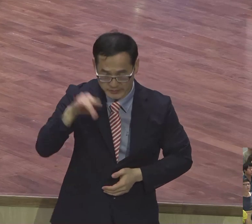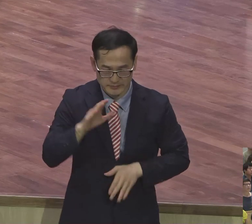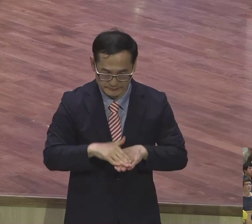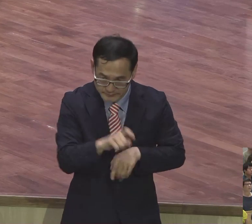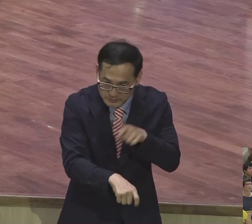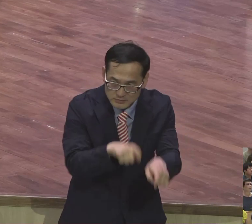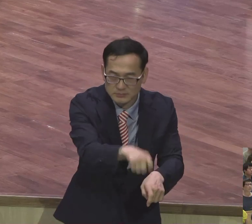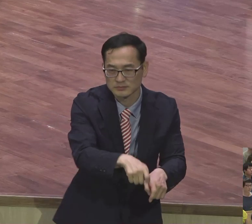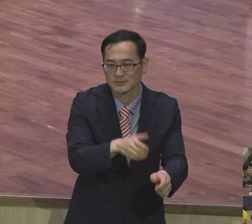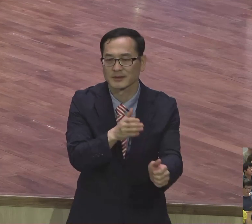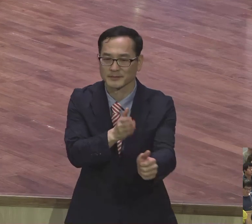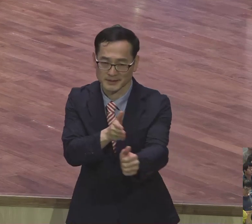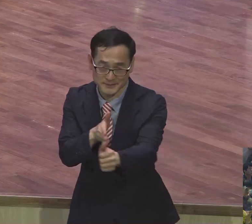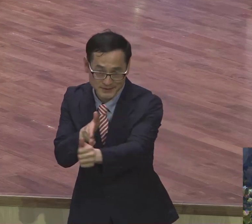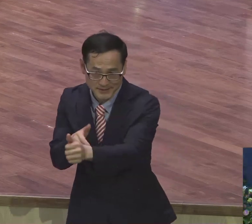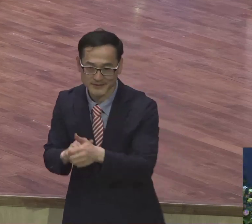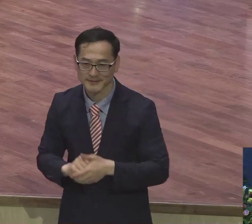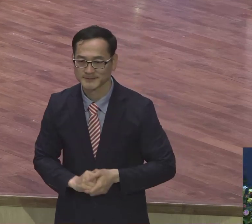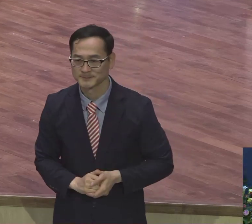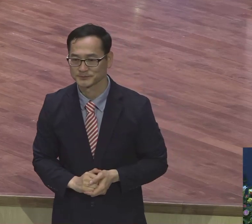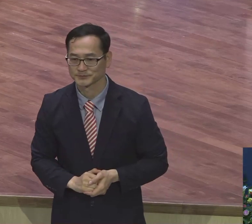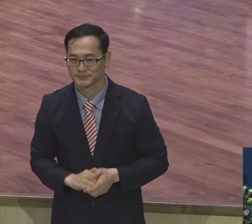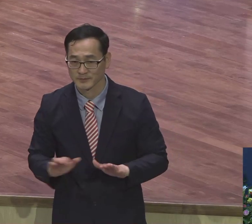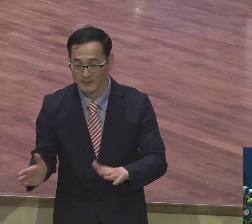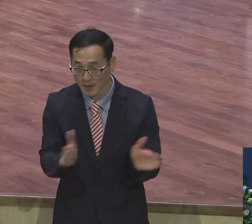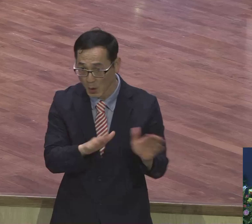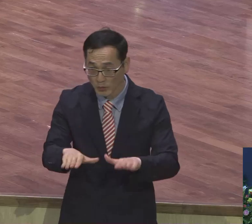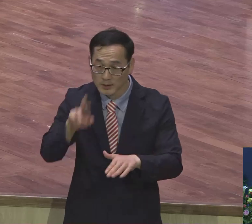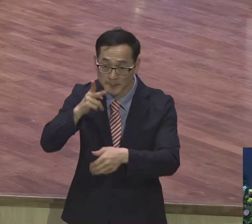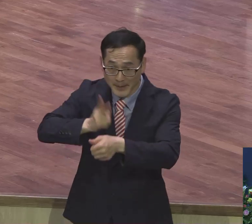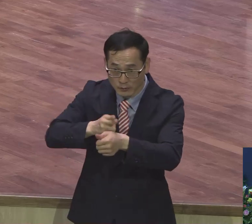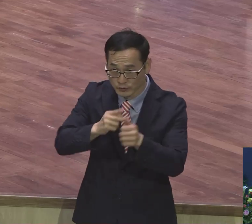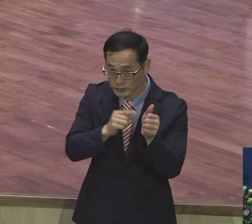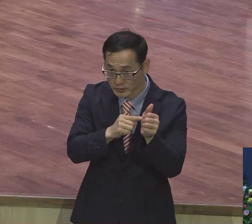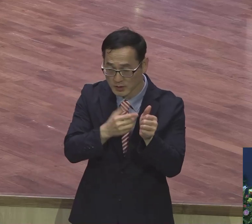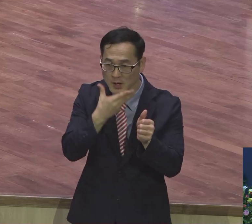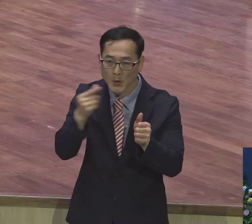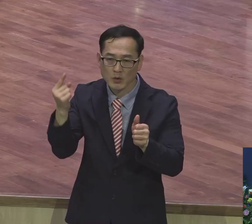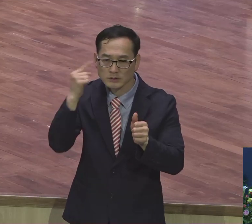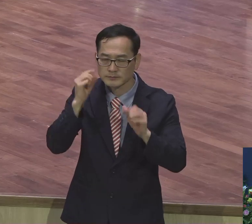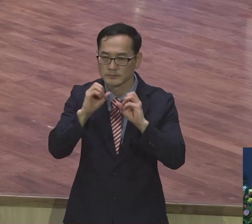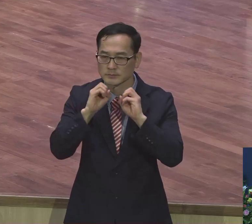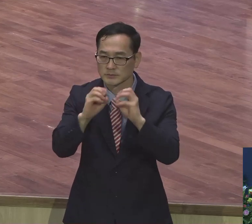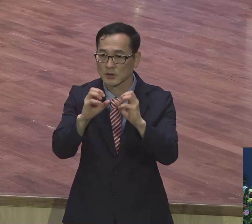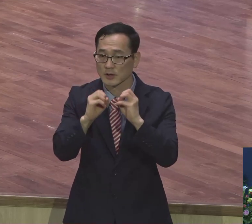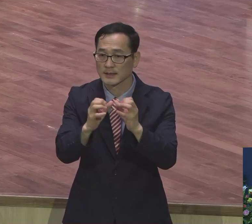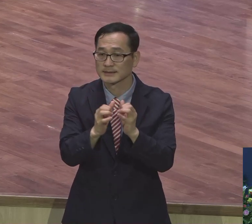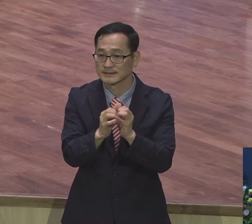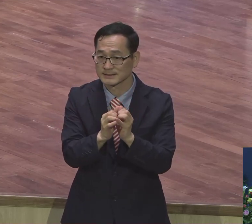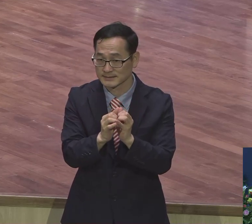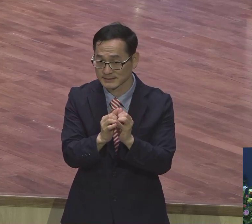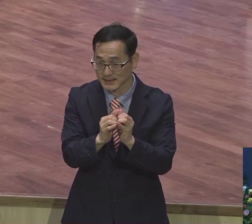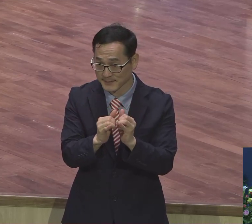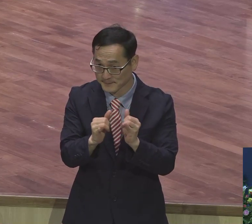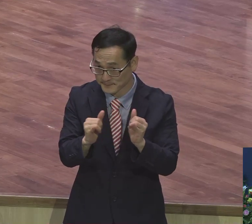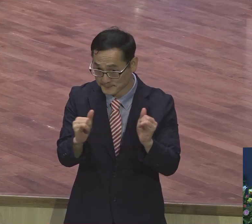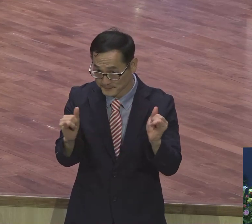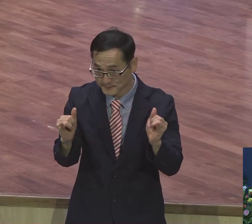오늘 본문에 보면 사도 바울이 이런 복음을 증거하는 전도자의 삶이 얼마나